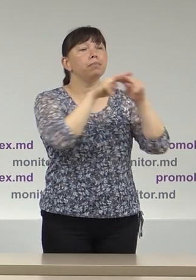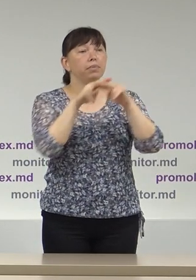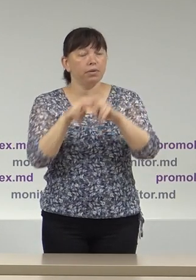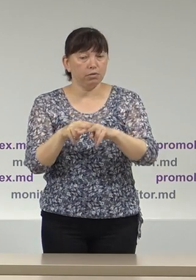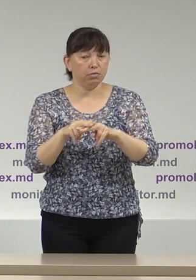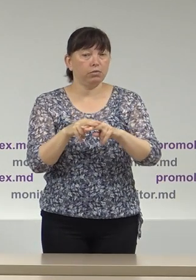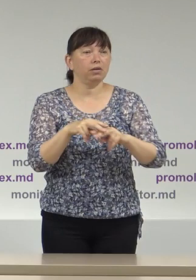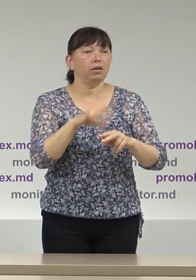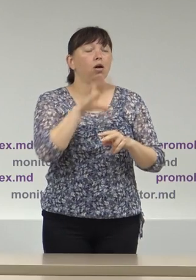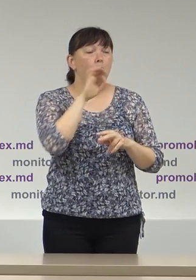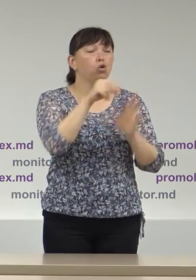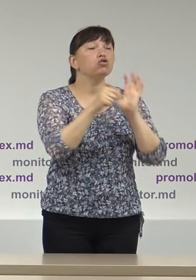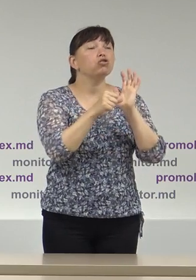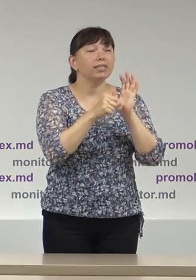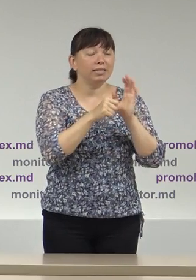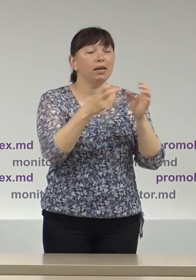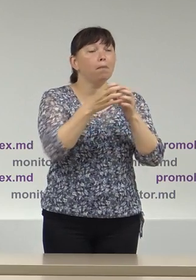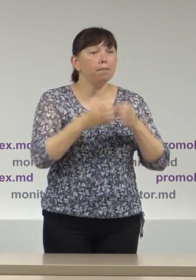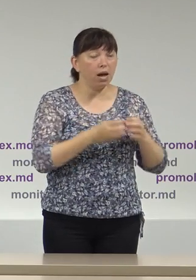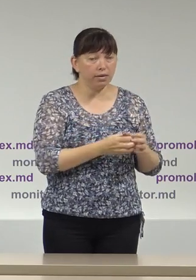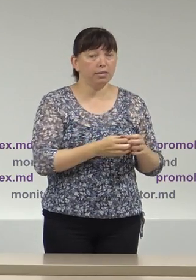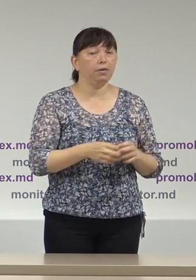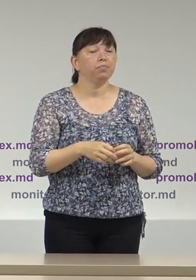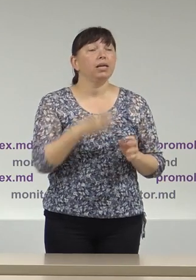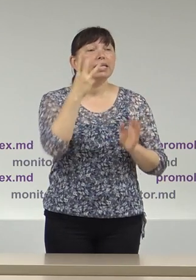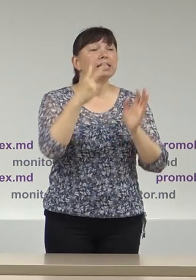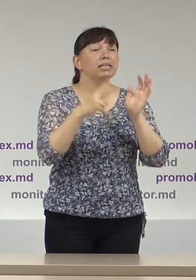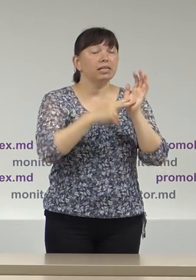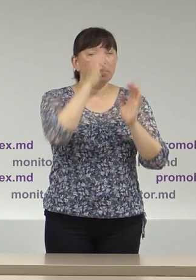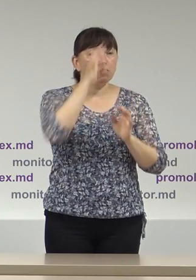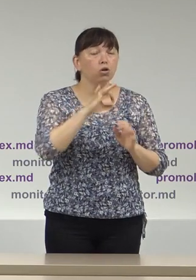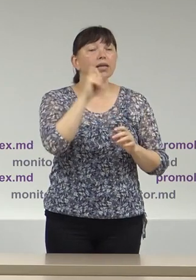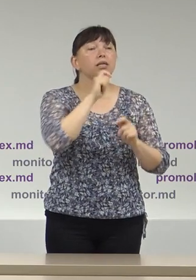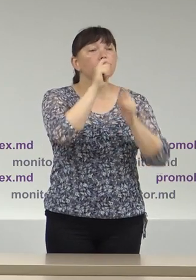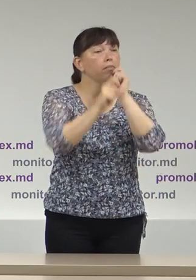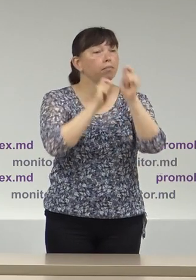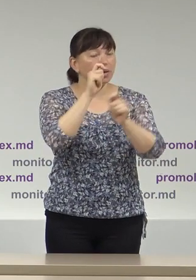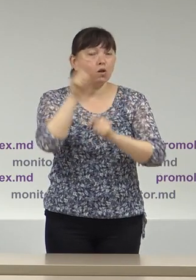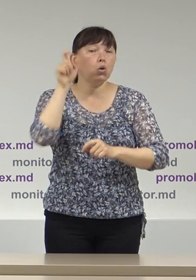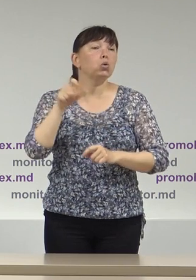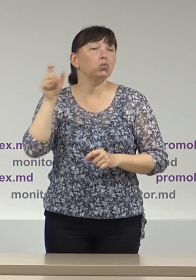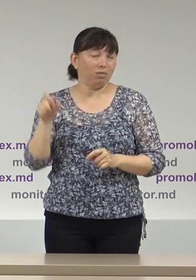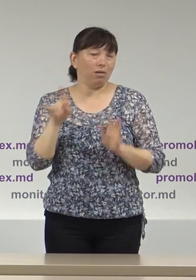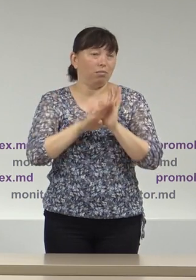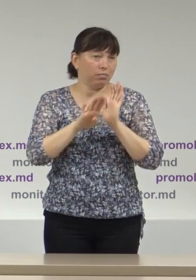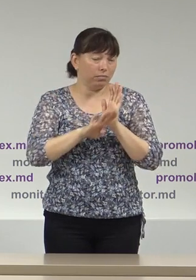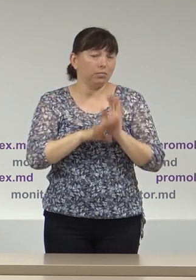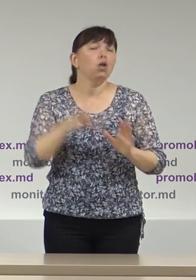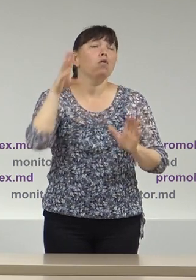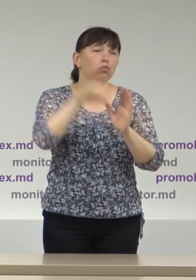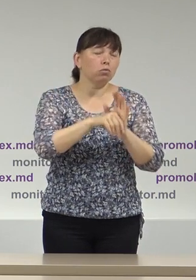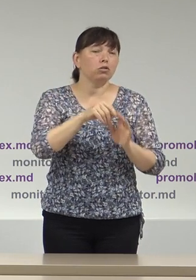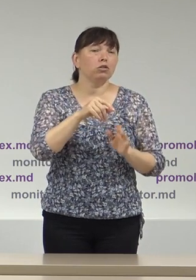curent a șase partide politice 34% au fost acumulate din donațiile persoanelor fizice inclusiv a